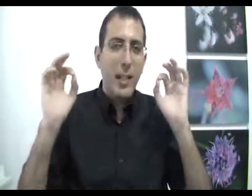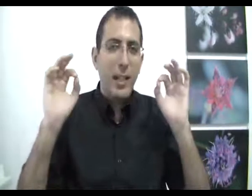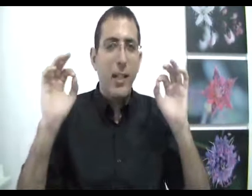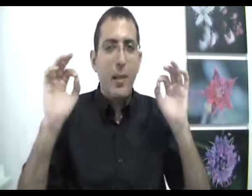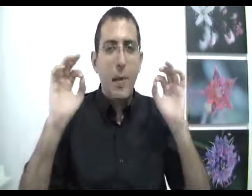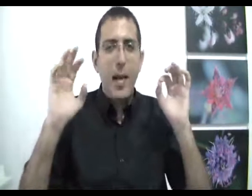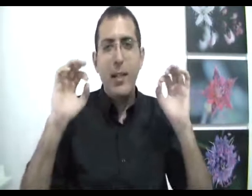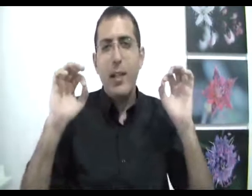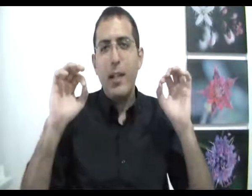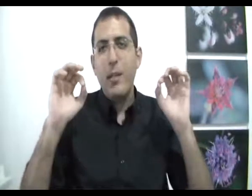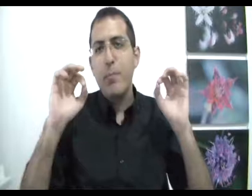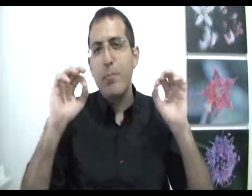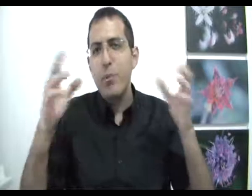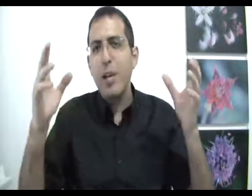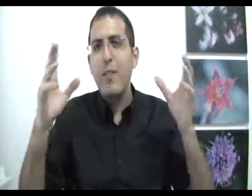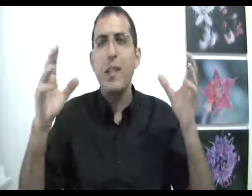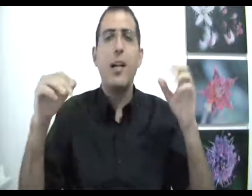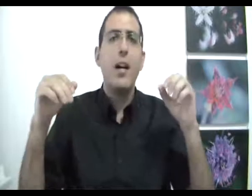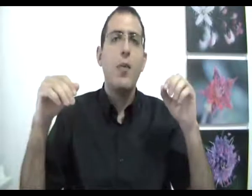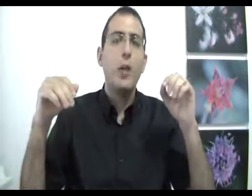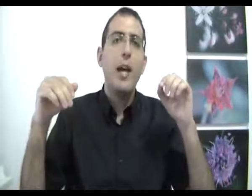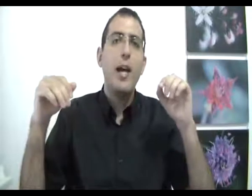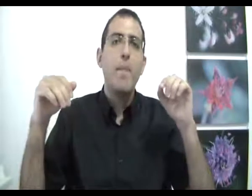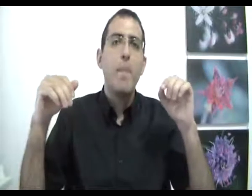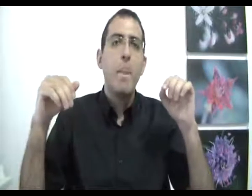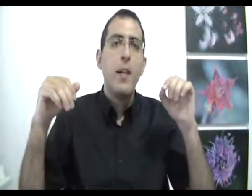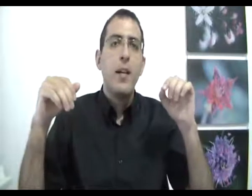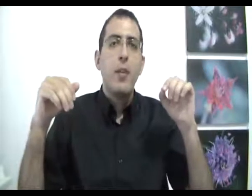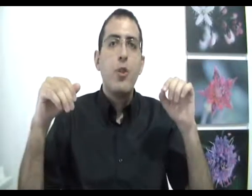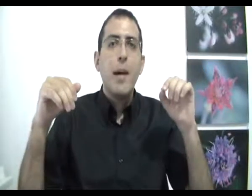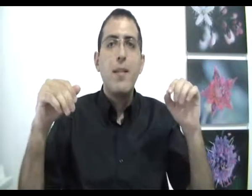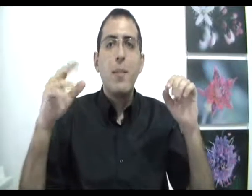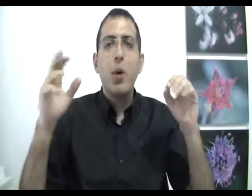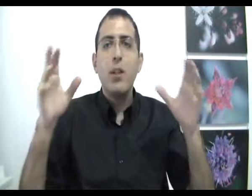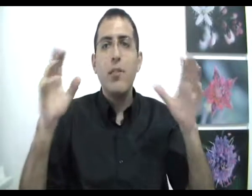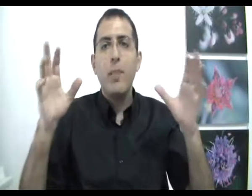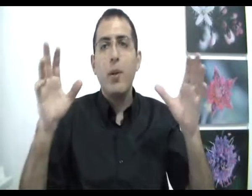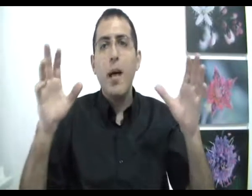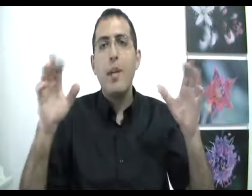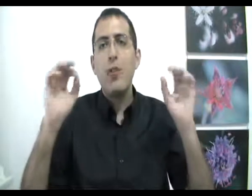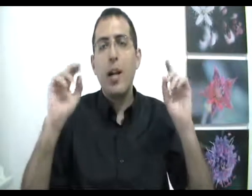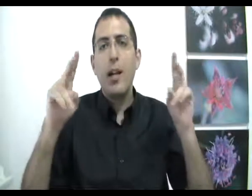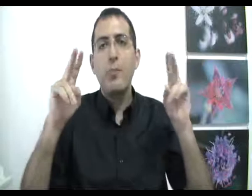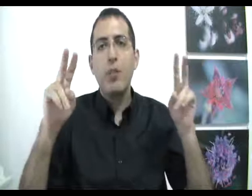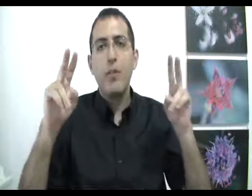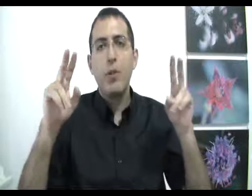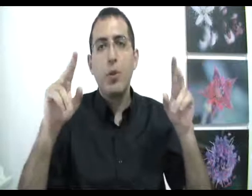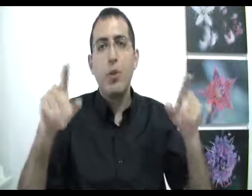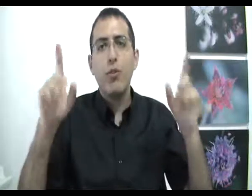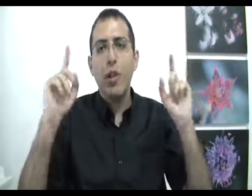שבעין פשוטה בדקה הוא יראה שבעצם כל דבר בעולם יש רק אחת משתי אפשרויות או שיש